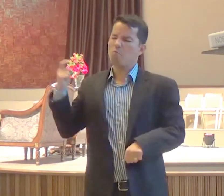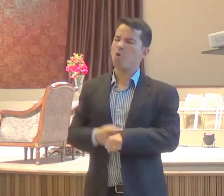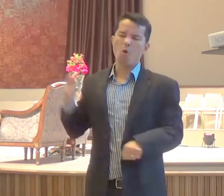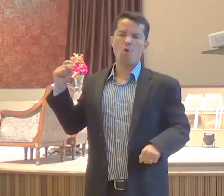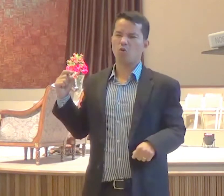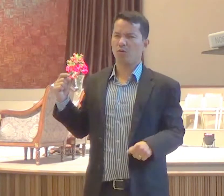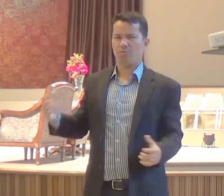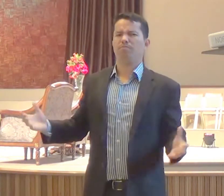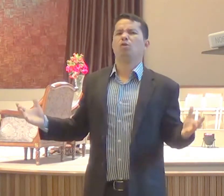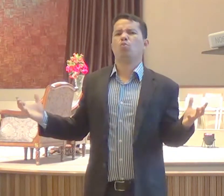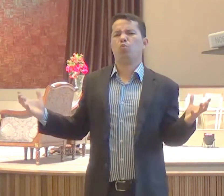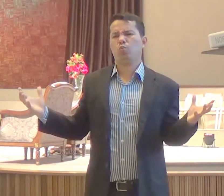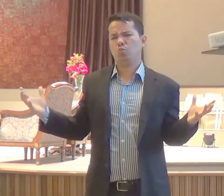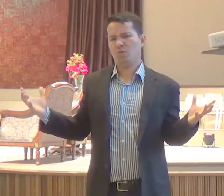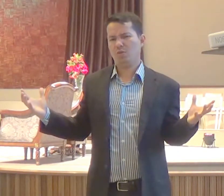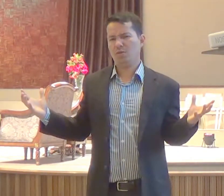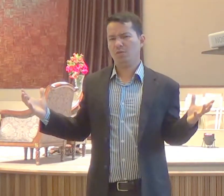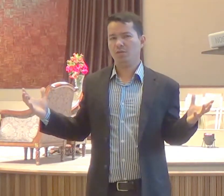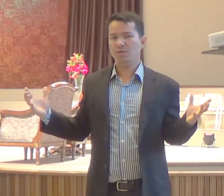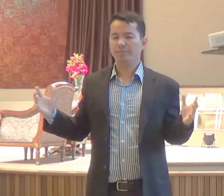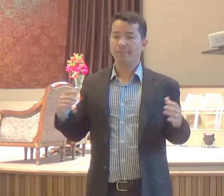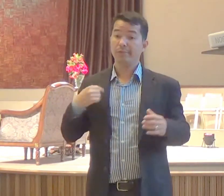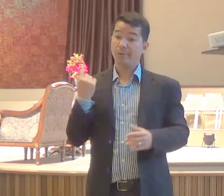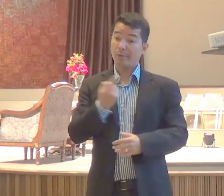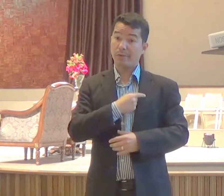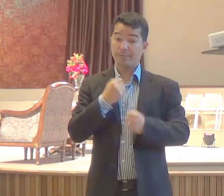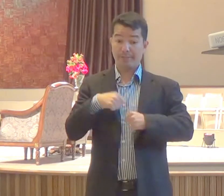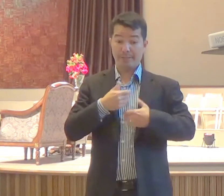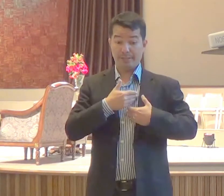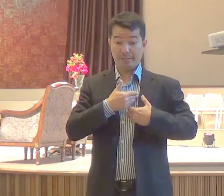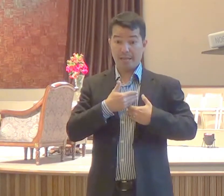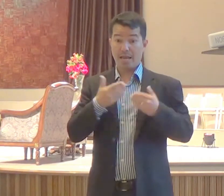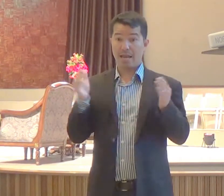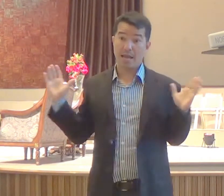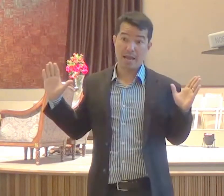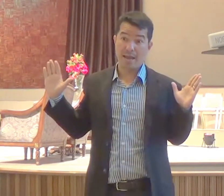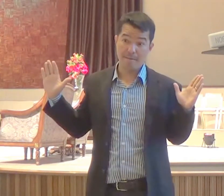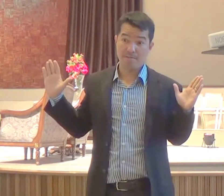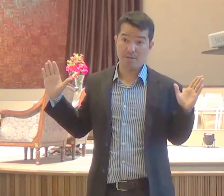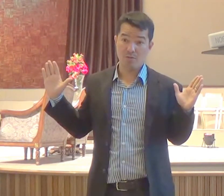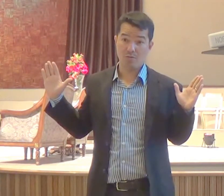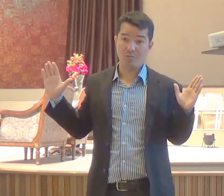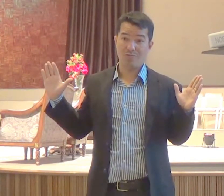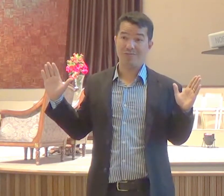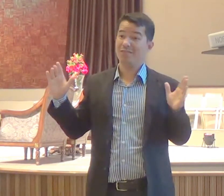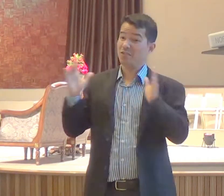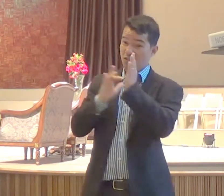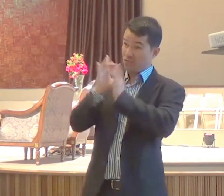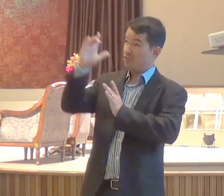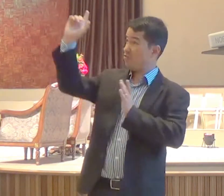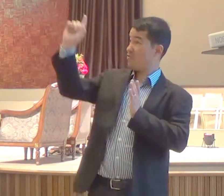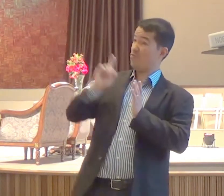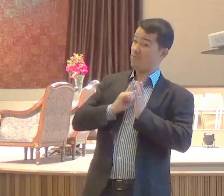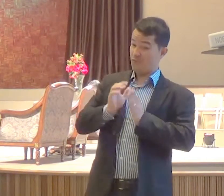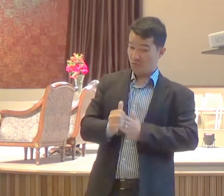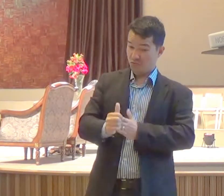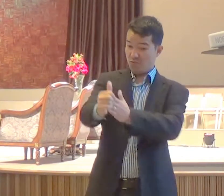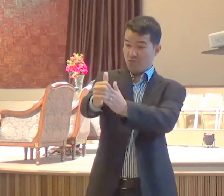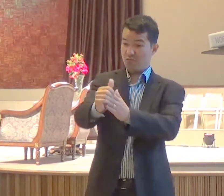gente entender isso é preciso a gente olhar um pouquinho acima do versículo 14, a partir do verso 9, ali no mesmo capítulo diz assim,